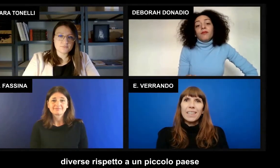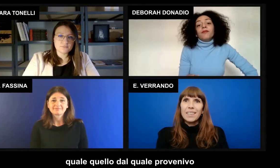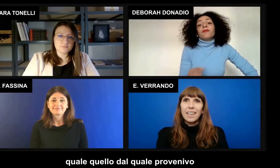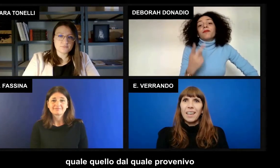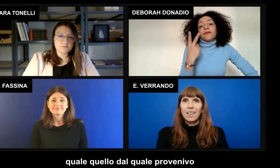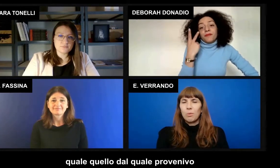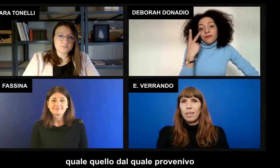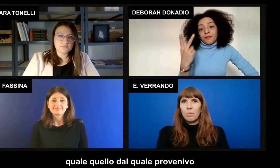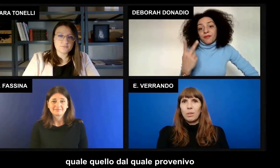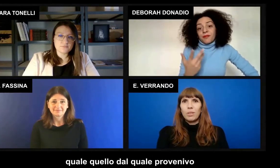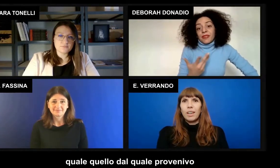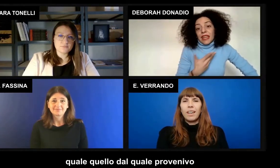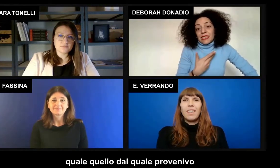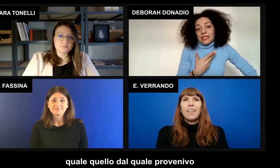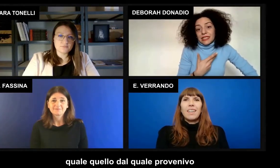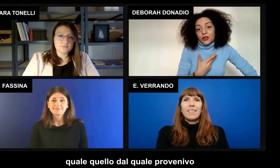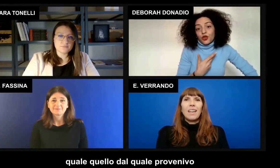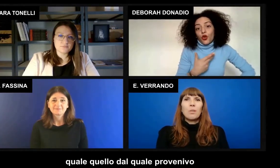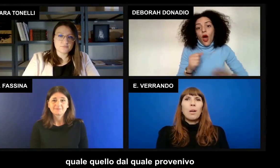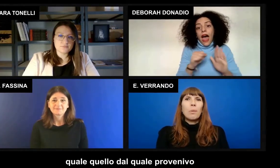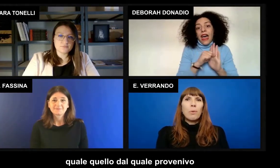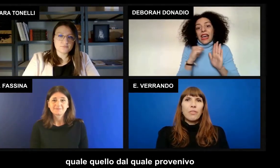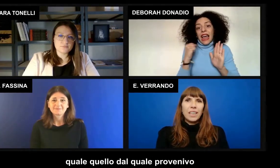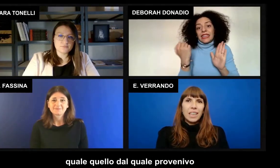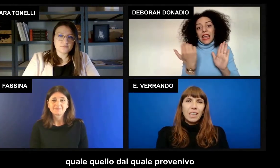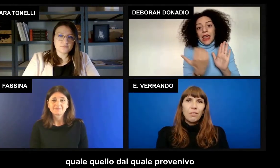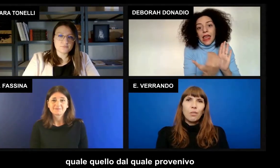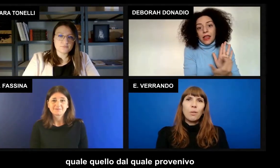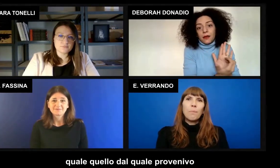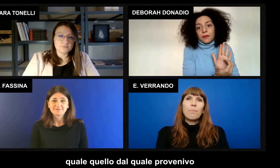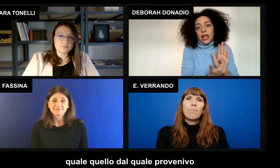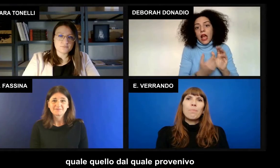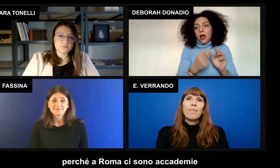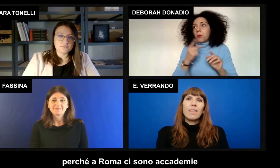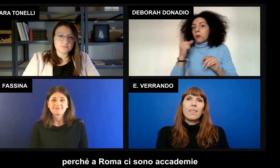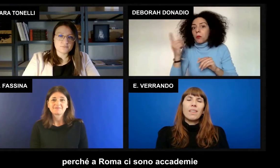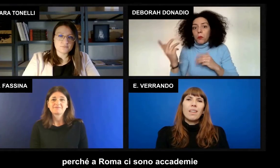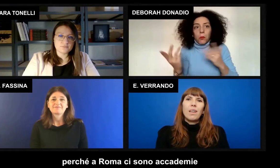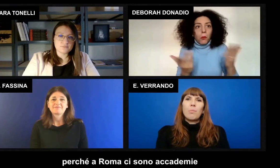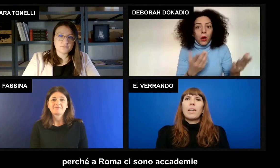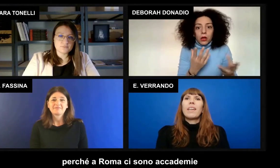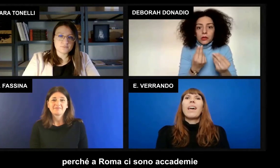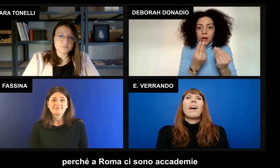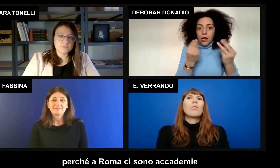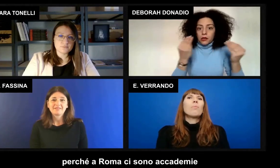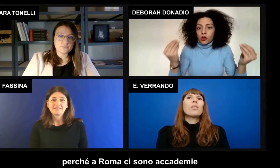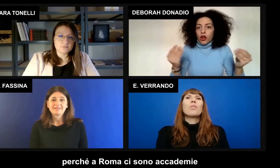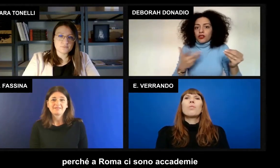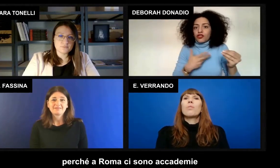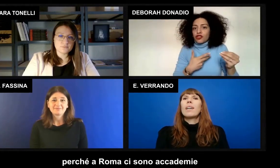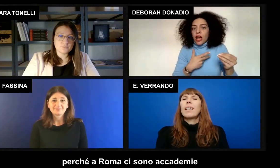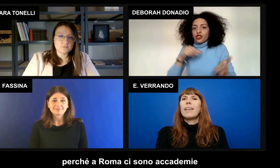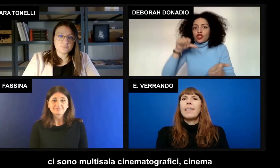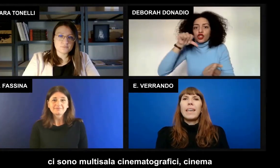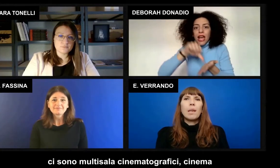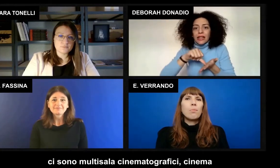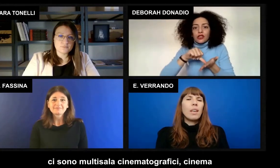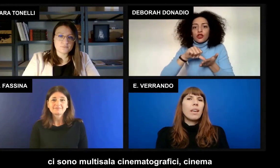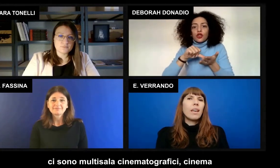paese, quello dal quale provenivo, perché a Roma ci sono